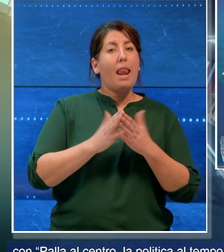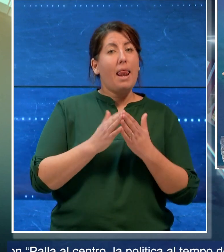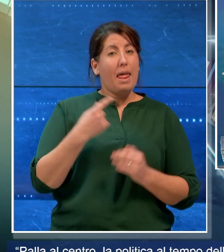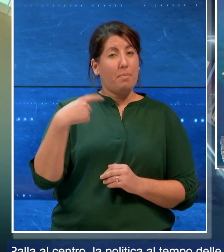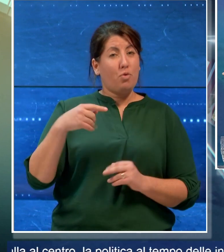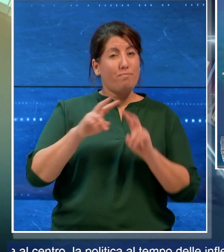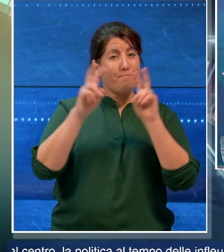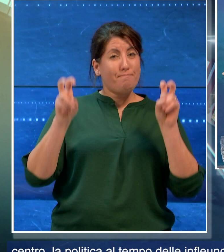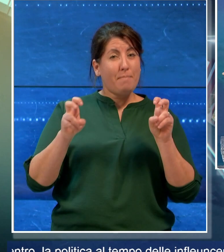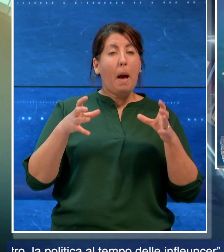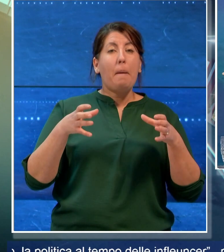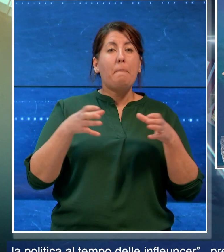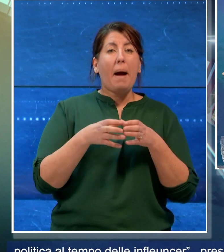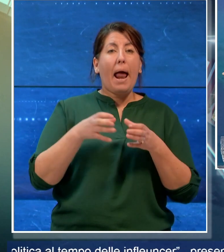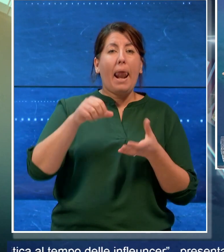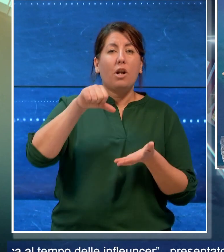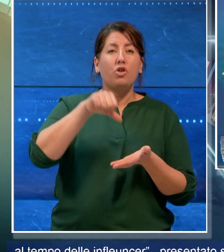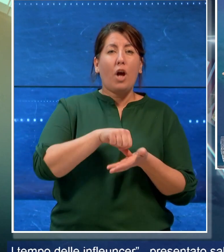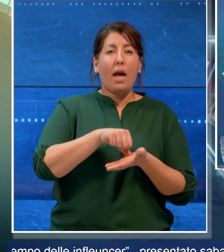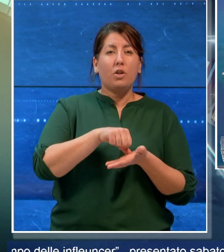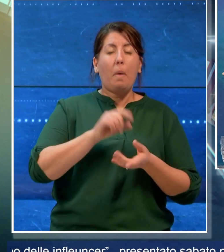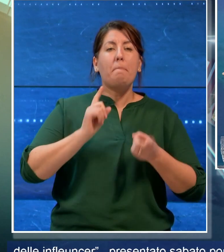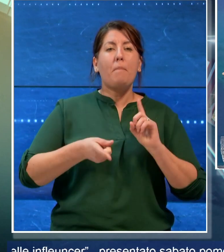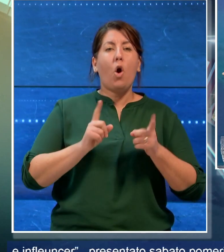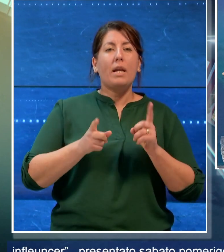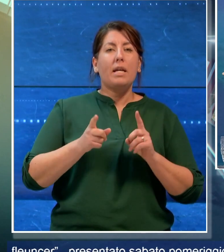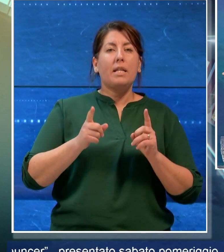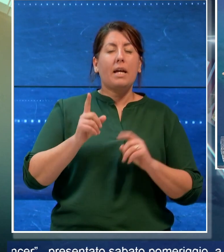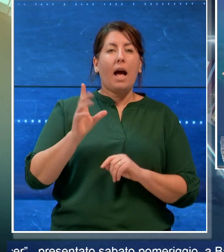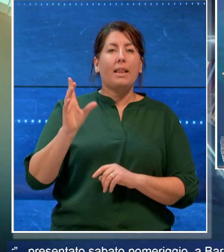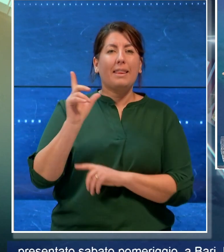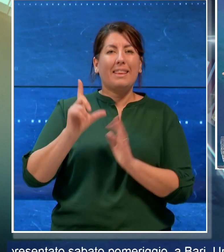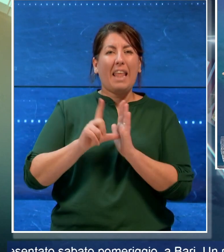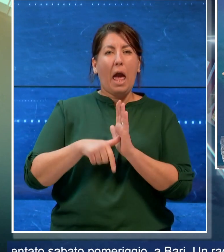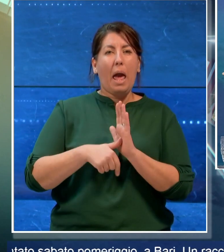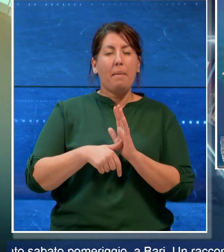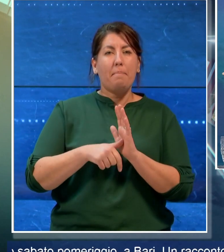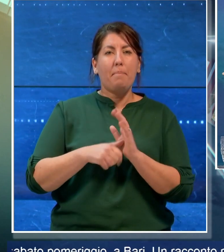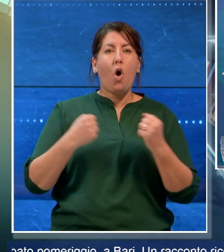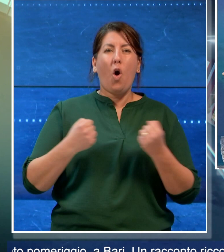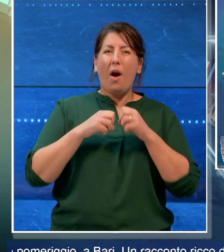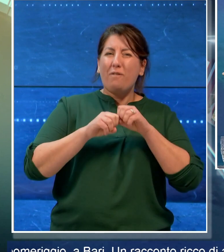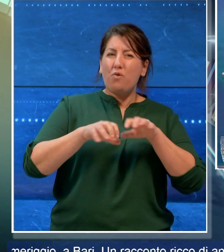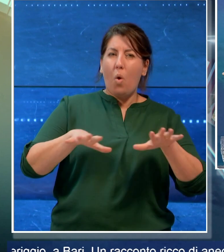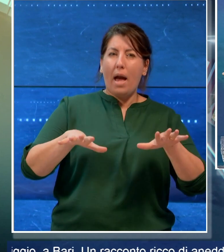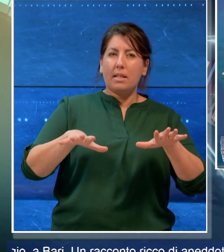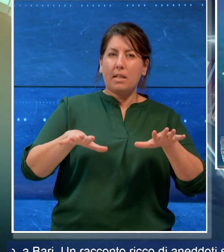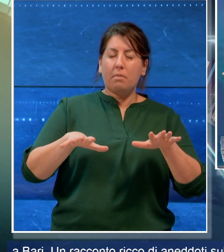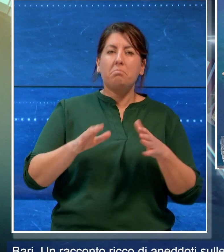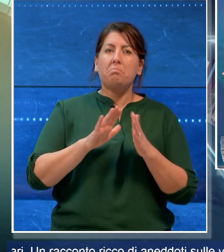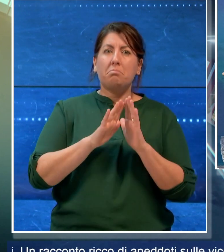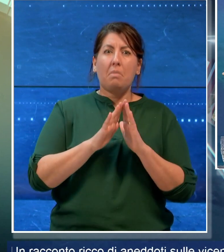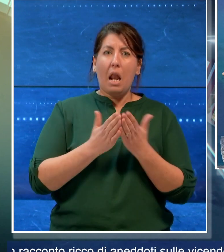centro, la politica al tempo delle influencer presentato sabato